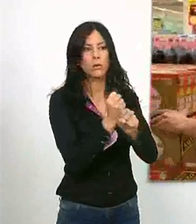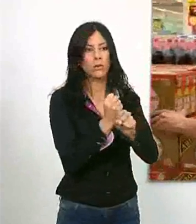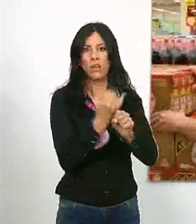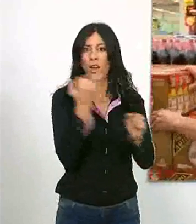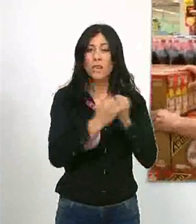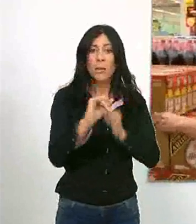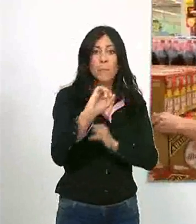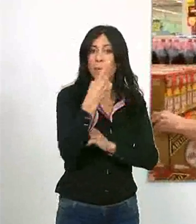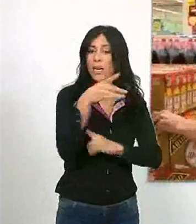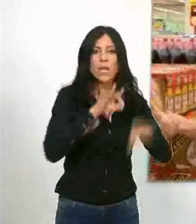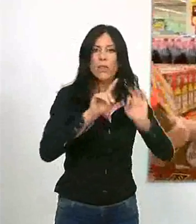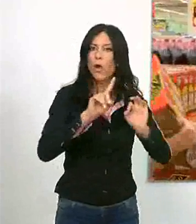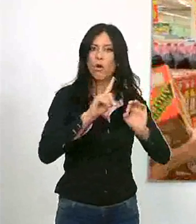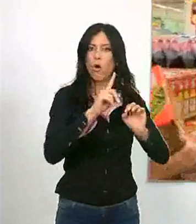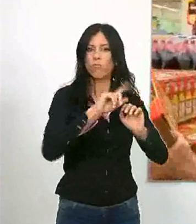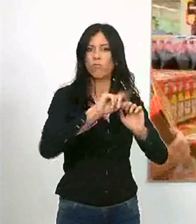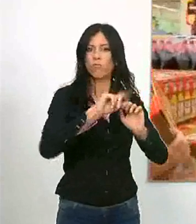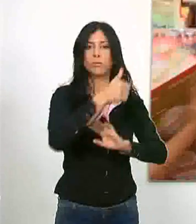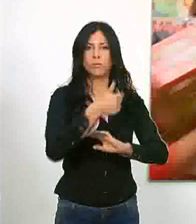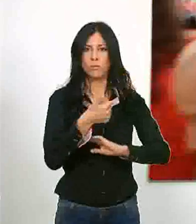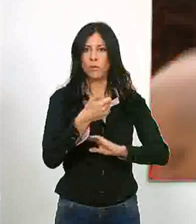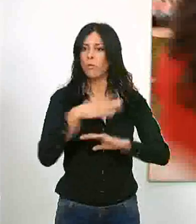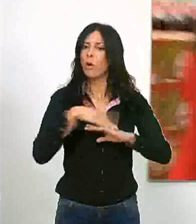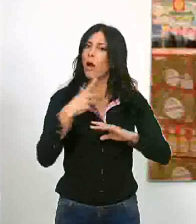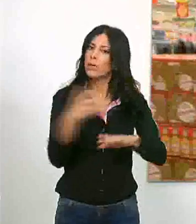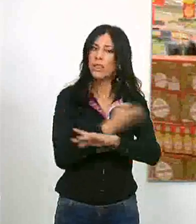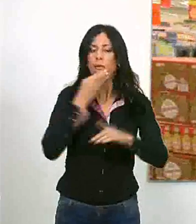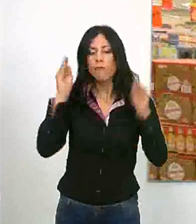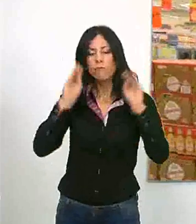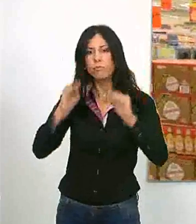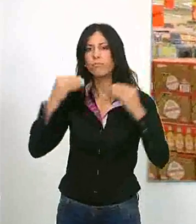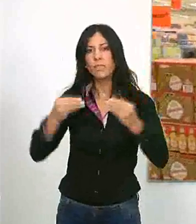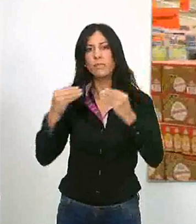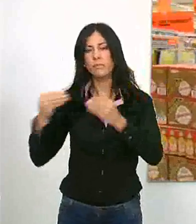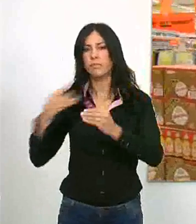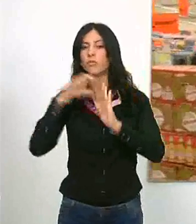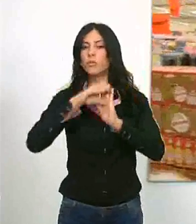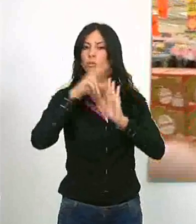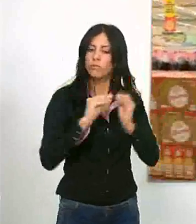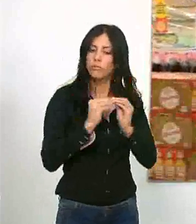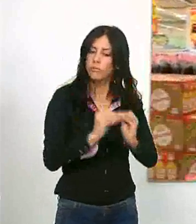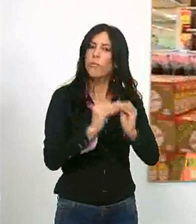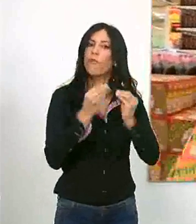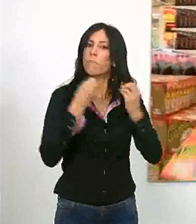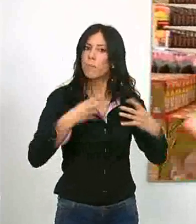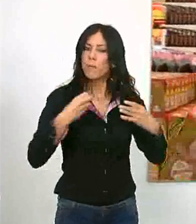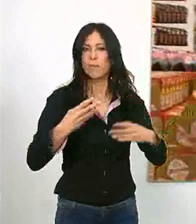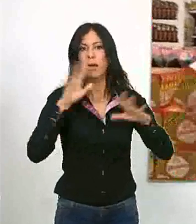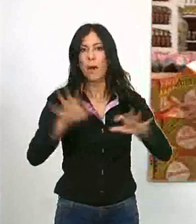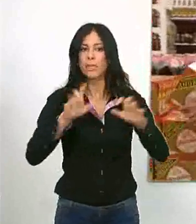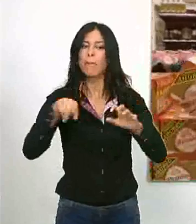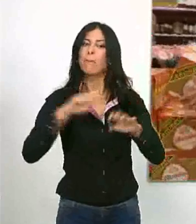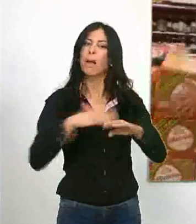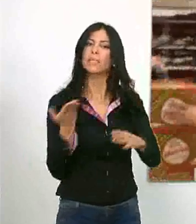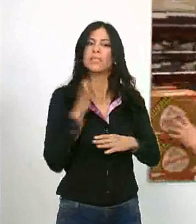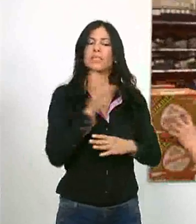no pasan la primera selección por este motivo, y por ello hay que asegurarse de tener un currículum de la mejor forma